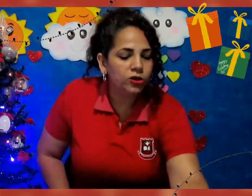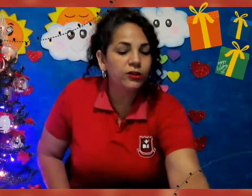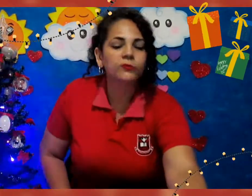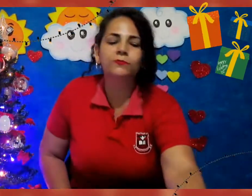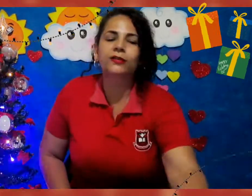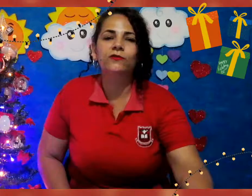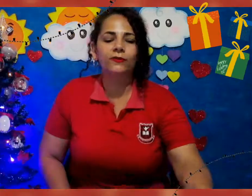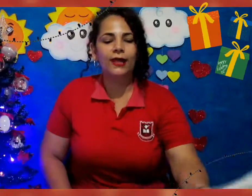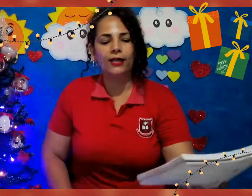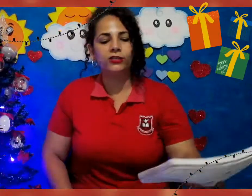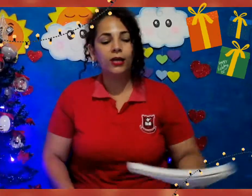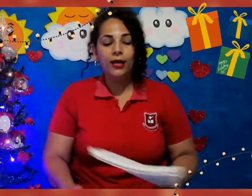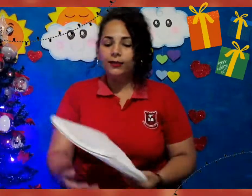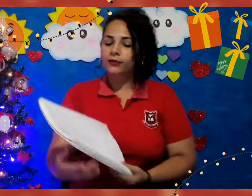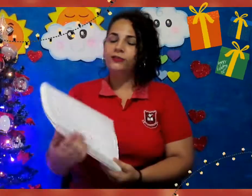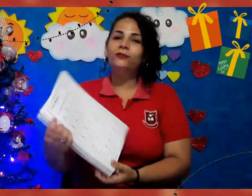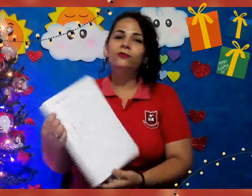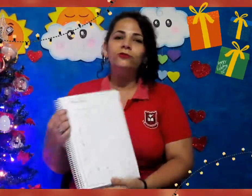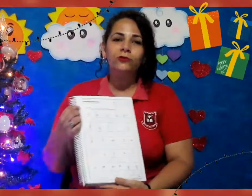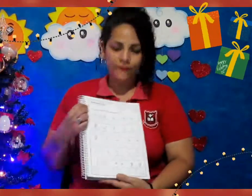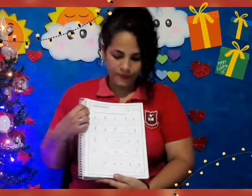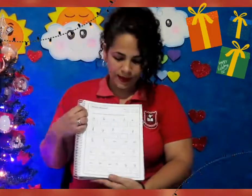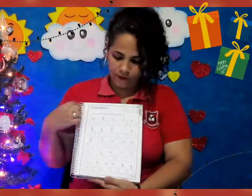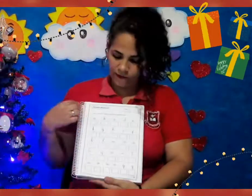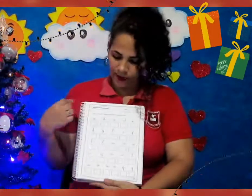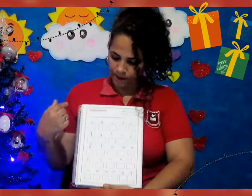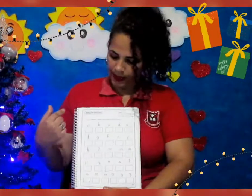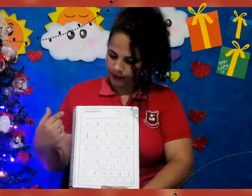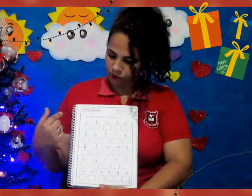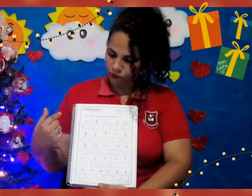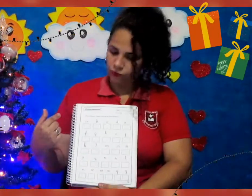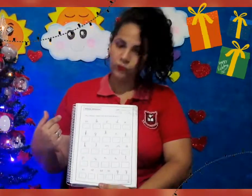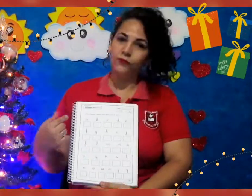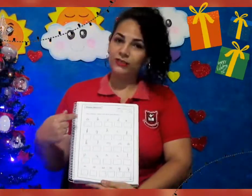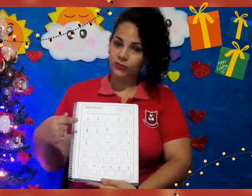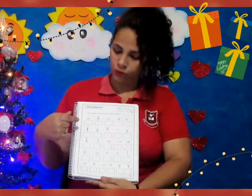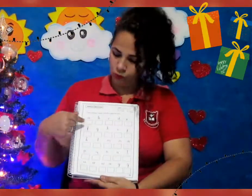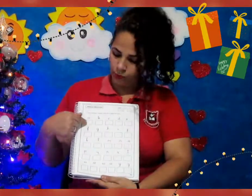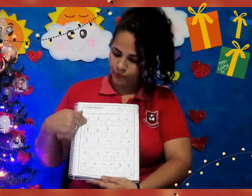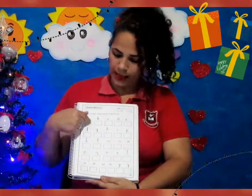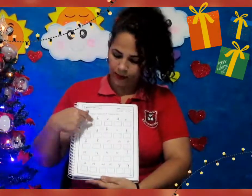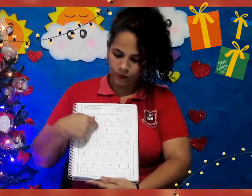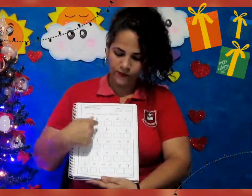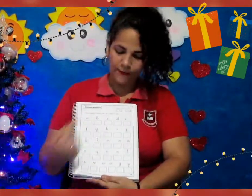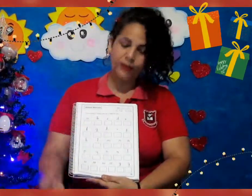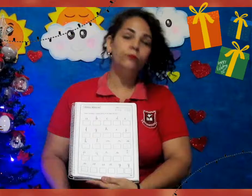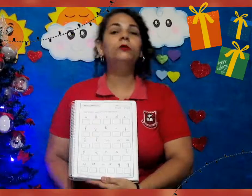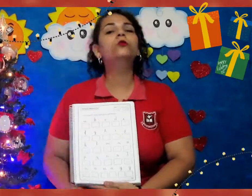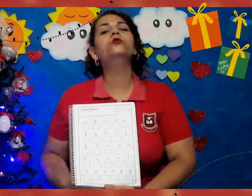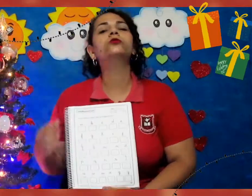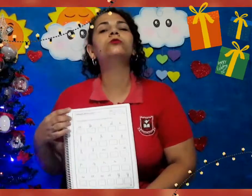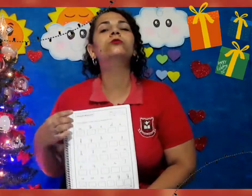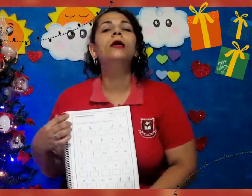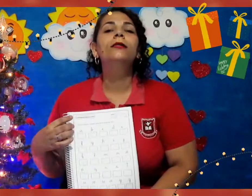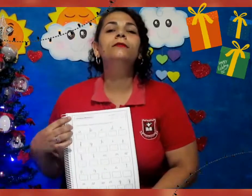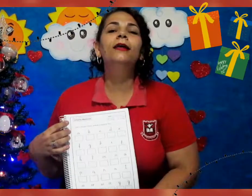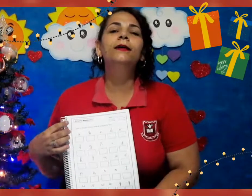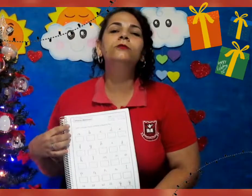nós temos uma atividade do alfabeto. Vocês vão copiar o alfabeto minúsculo dentro